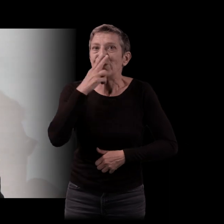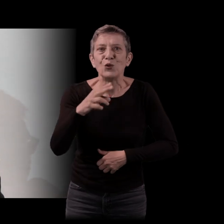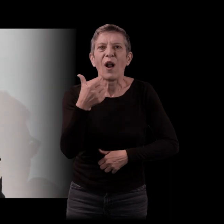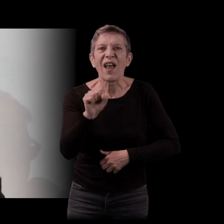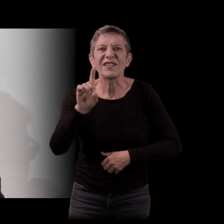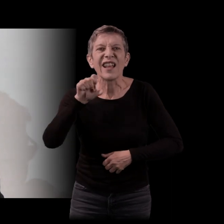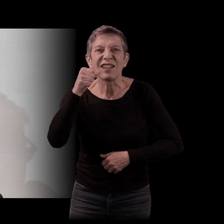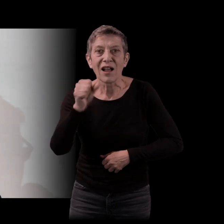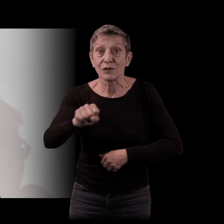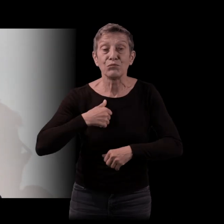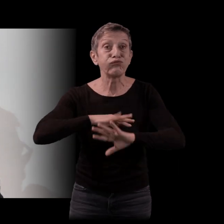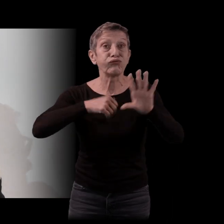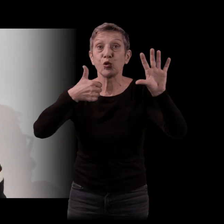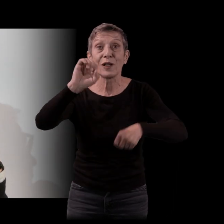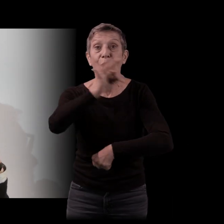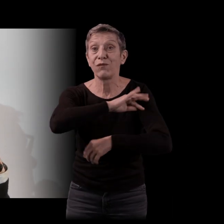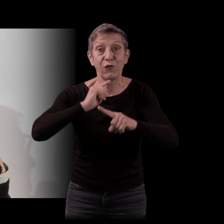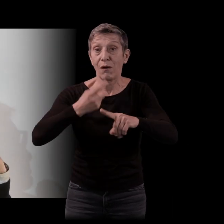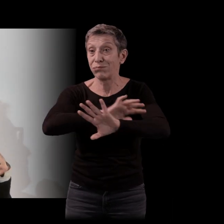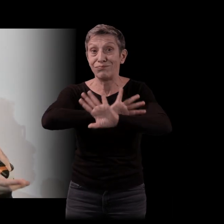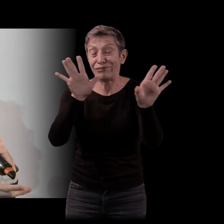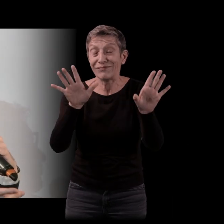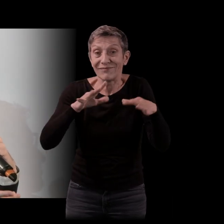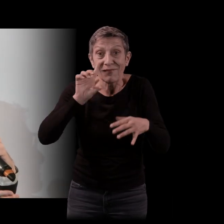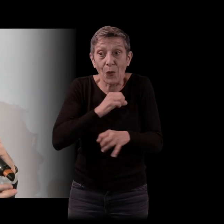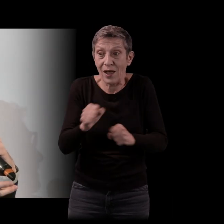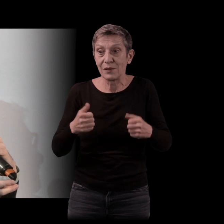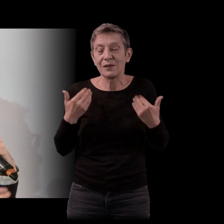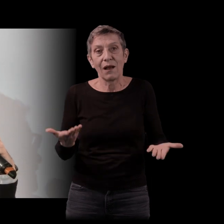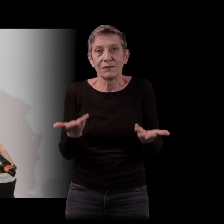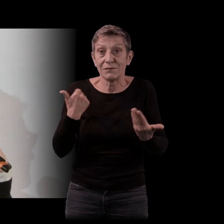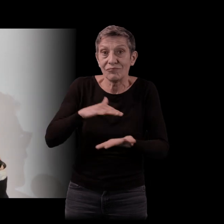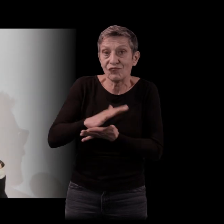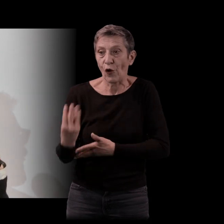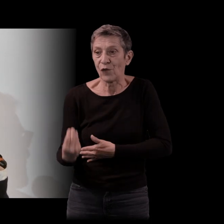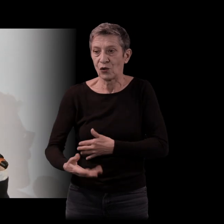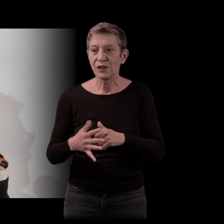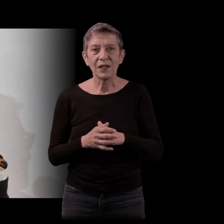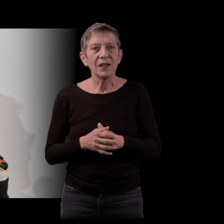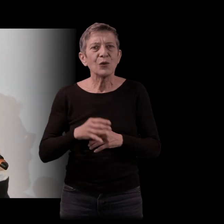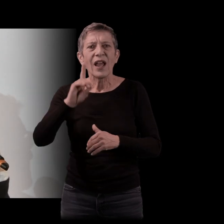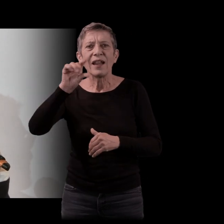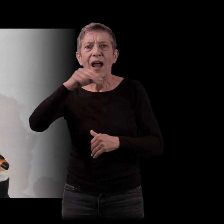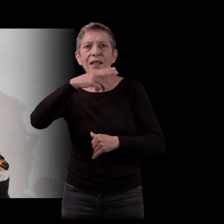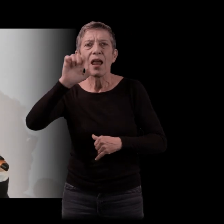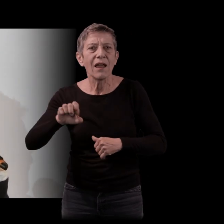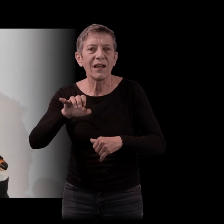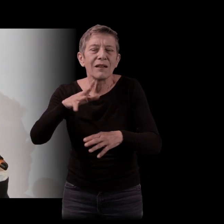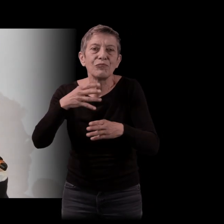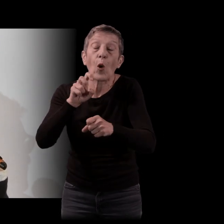fois. Voilà, ça s'est formé comme ça, puisqu'on parle de l'enfance. C'est Serge Danais qui disait ça, le cinéma, c'est l'enfance. Au départ, c